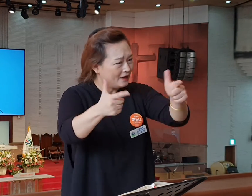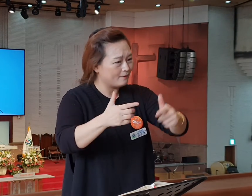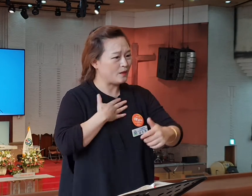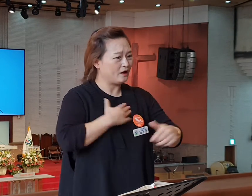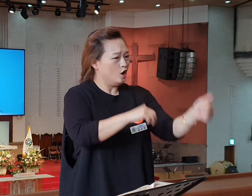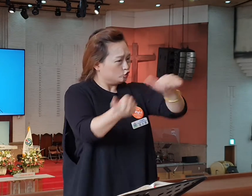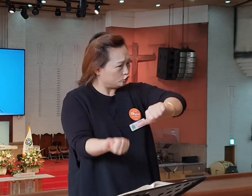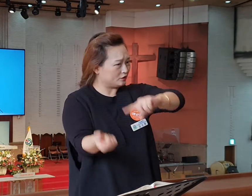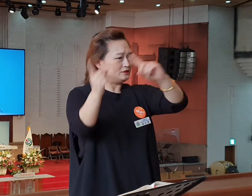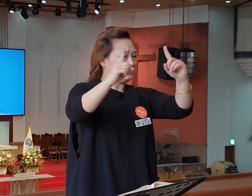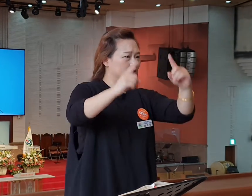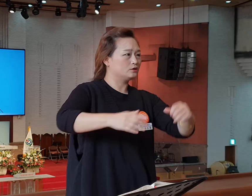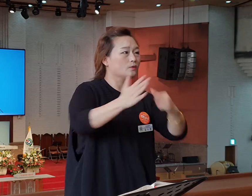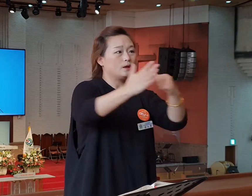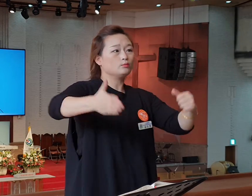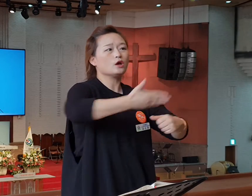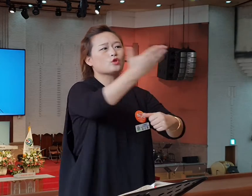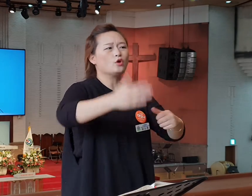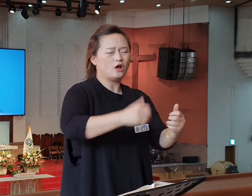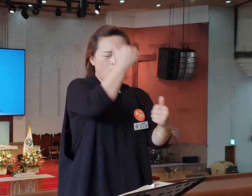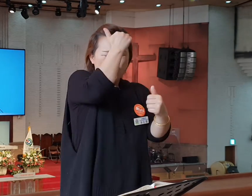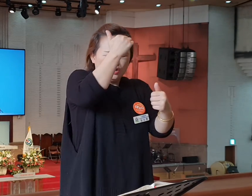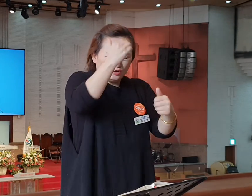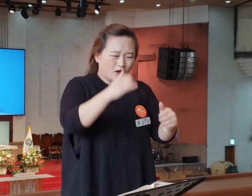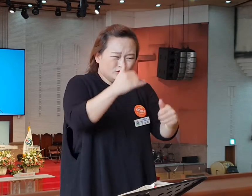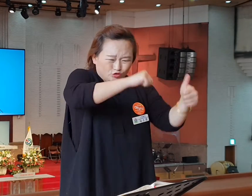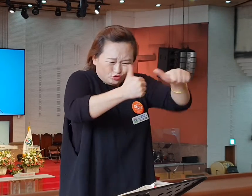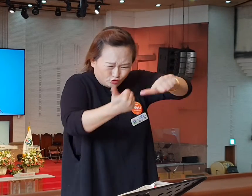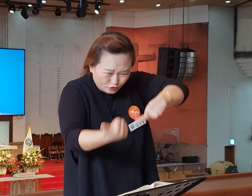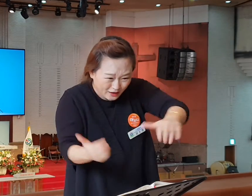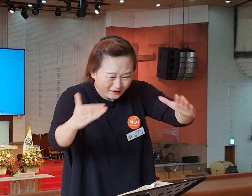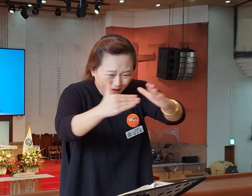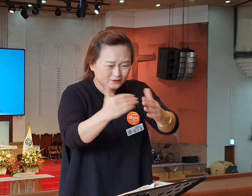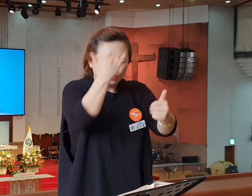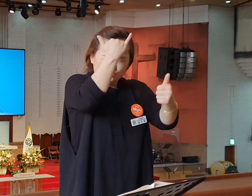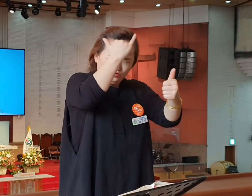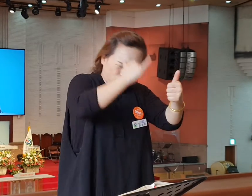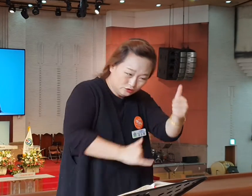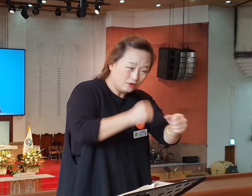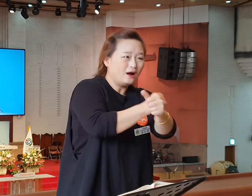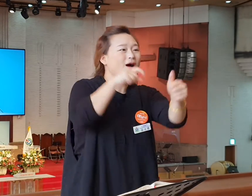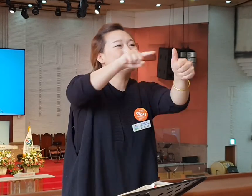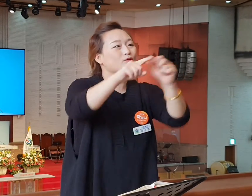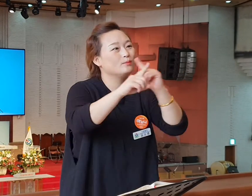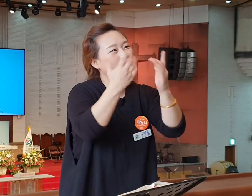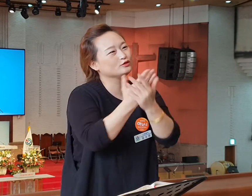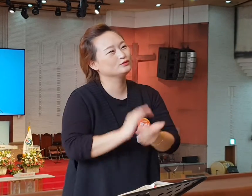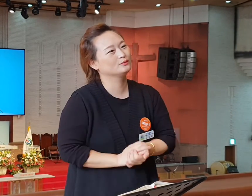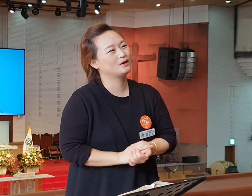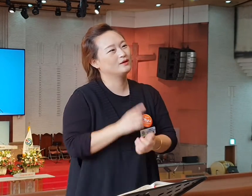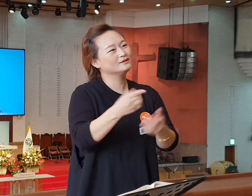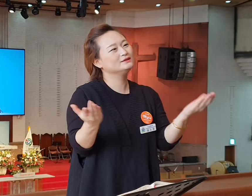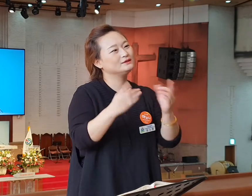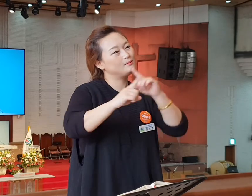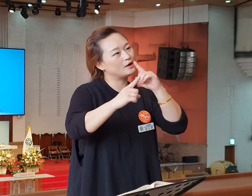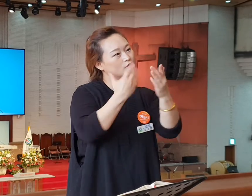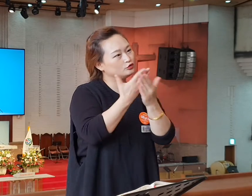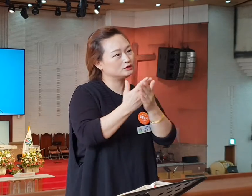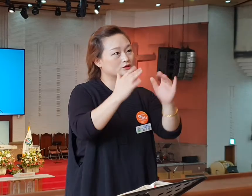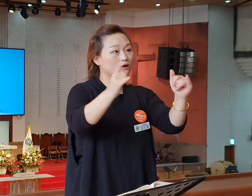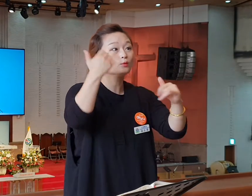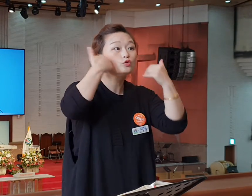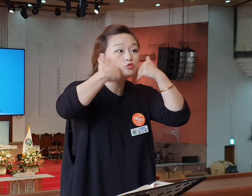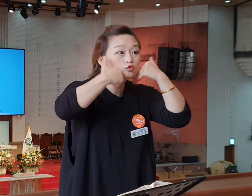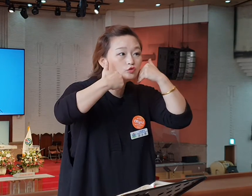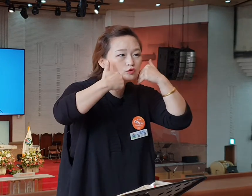살아갑니다. 너희들 그러냐면 죽도록 충성해라. 죽도록 충성해라. 어떻게 해요? 그 일을 말씀하시는 일은 뭡니? 왜 그렇습니까?